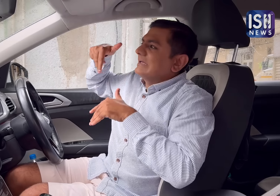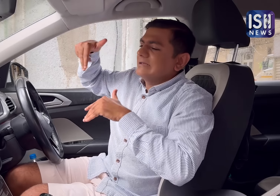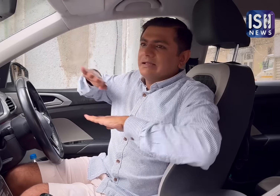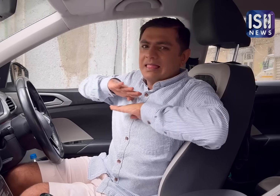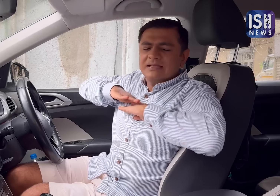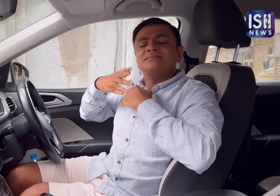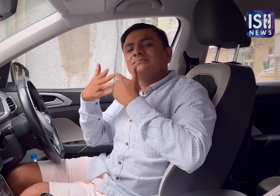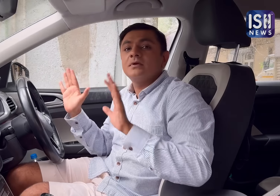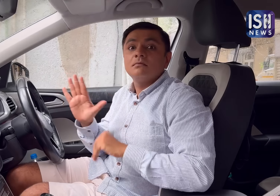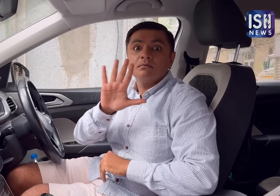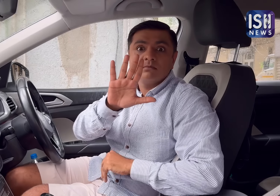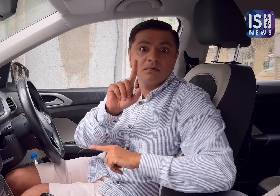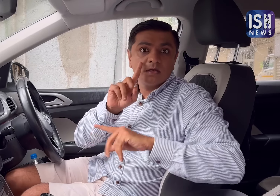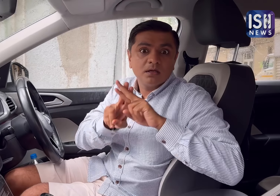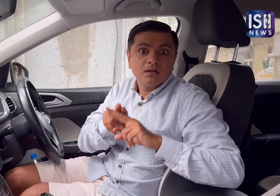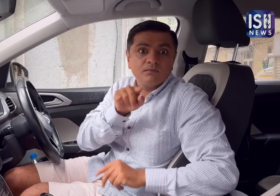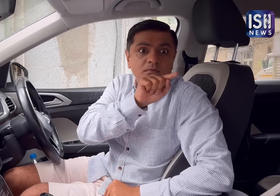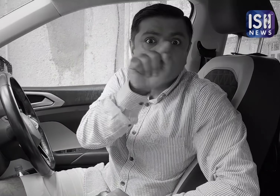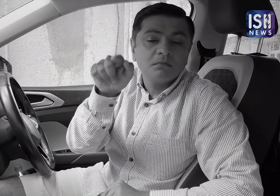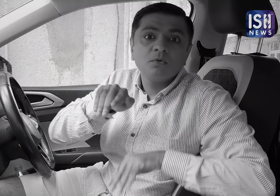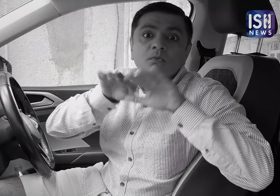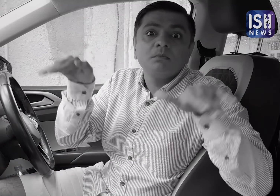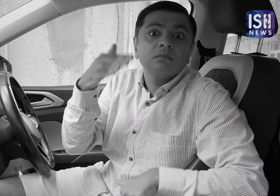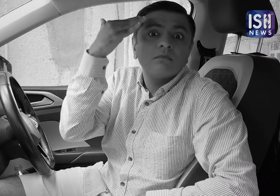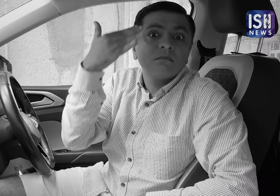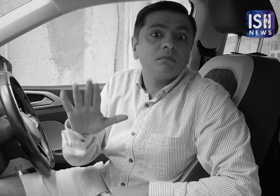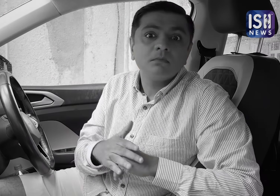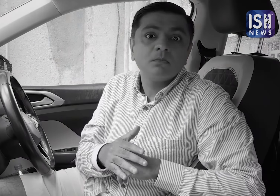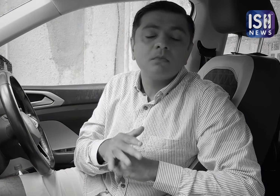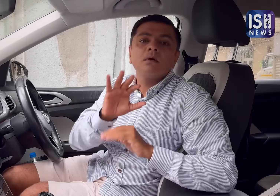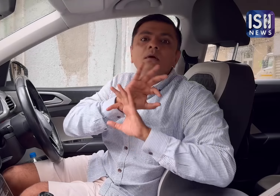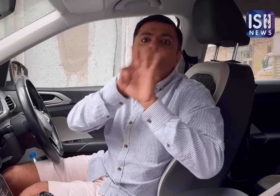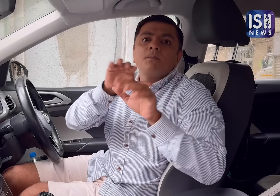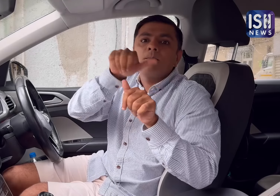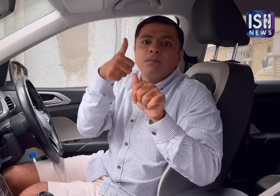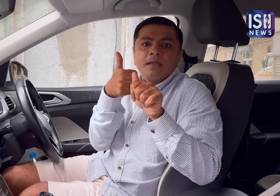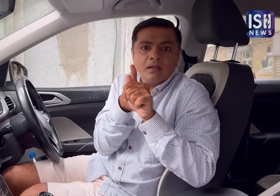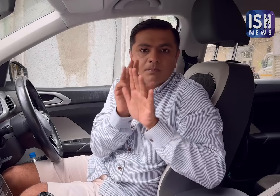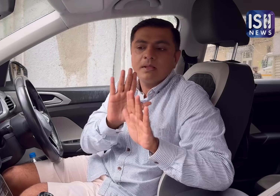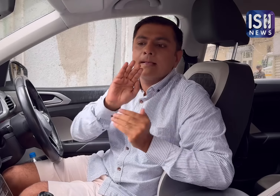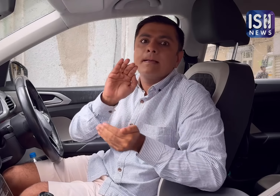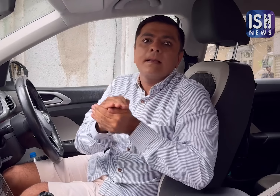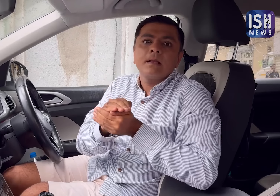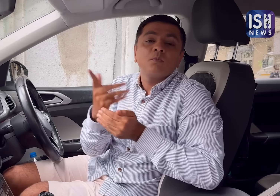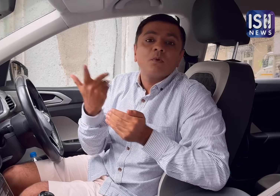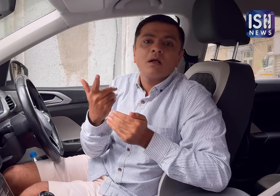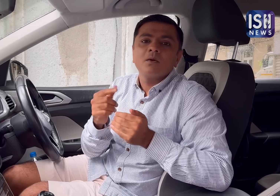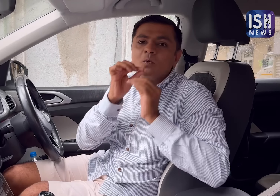तेर सकते हैं या पानी में चल सकते हैं लेकिन यदि आप तेरना नहीं जानते हैं तो एक बैक अप योजना तयार रखे सुरक्षित रूप से